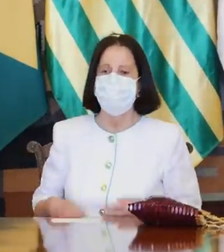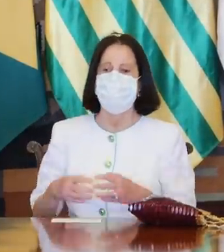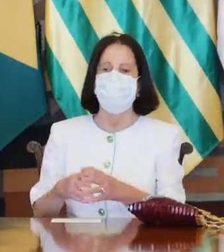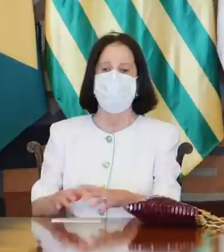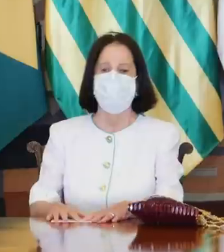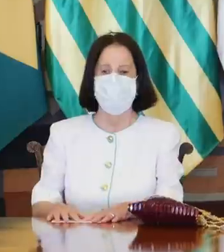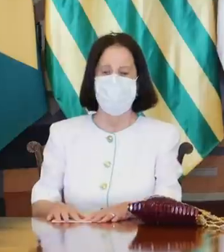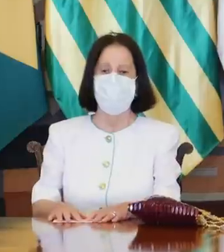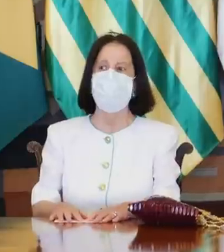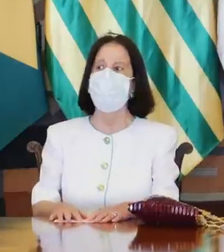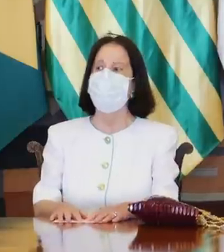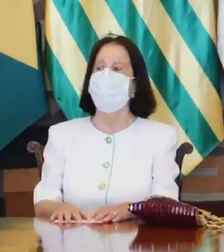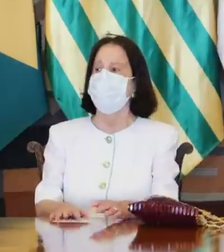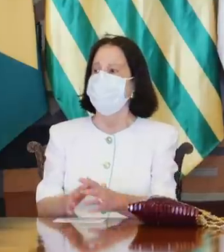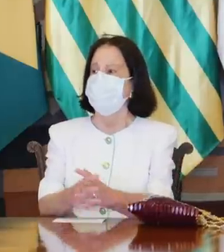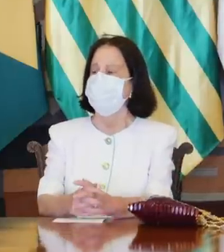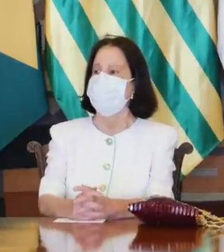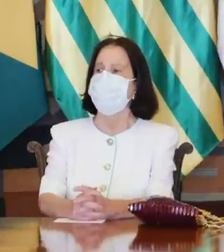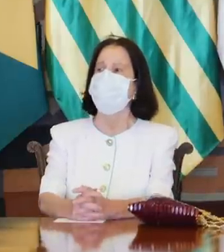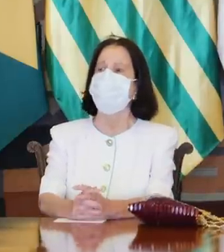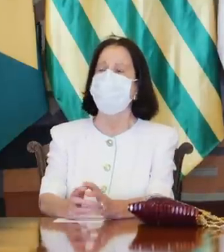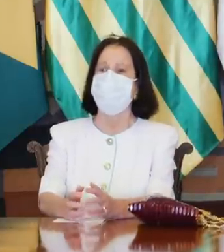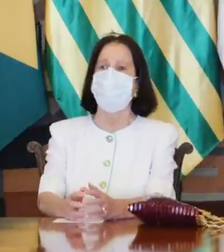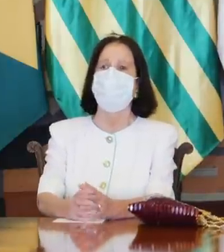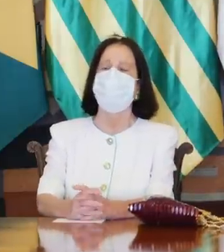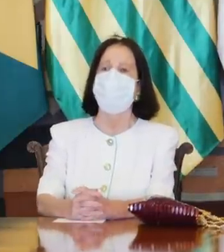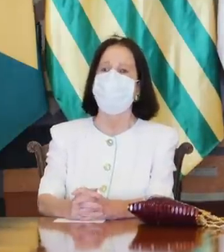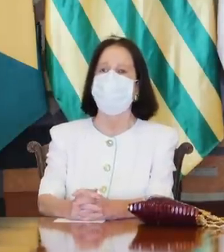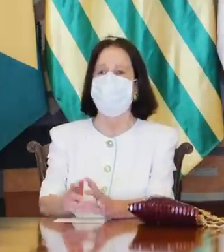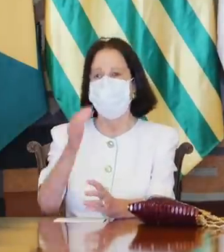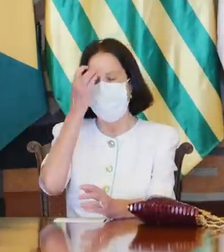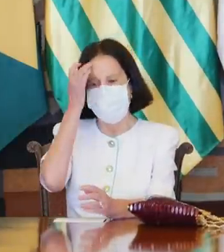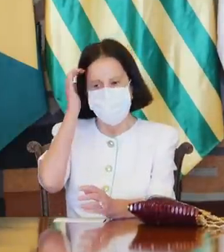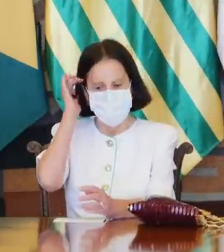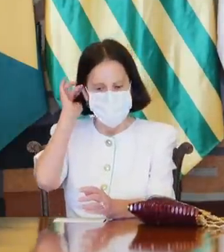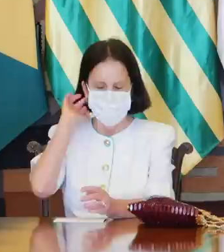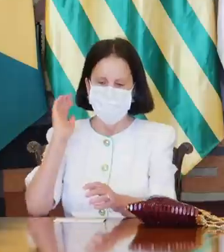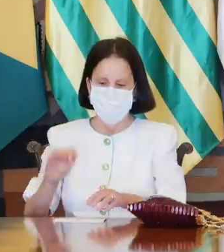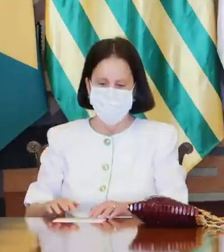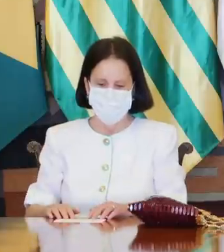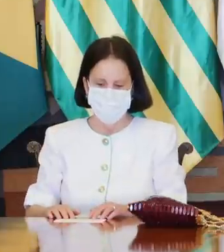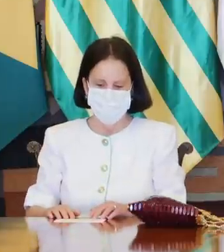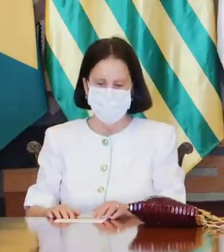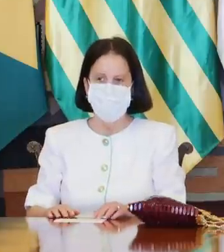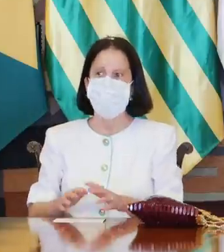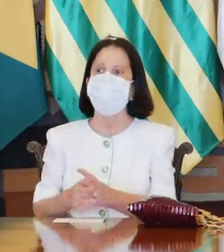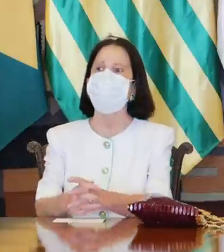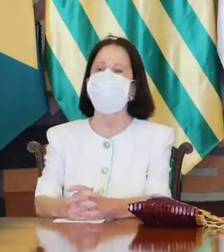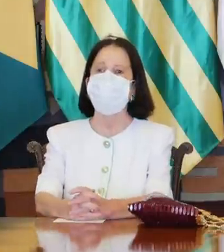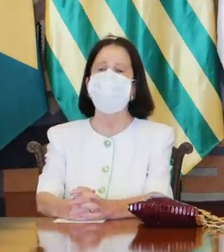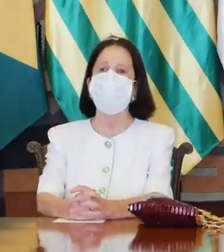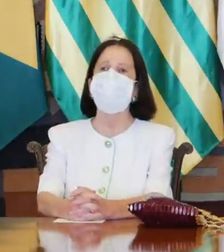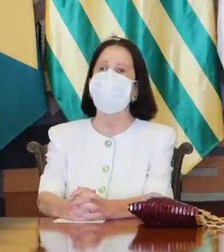Bom dia a todos. Declaro aberta a cerimônia de formatura da turma embaixador José Jobim, 2020